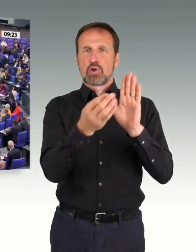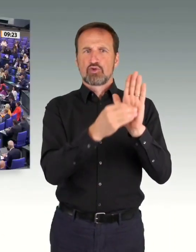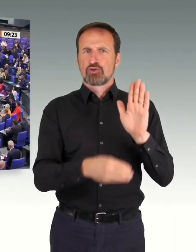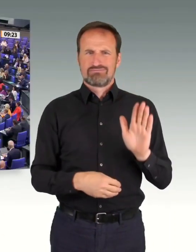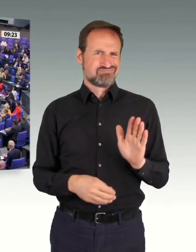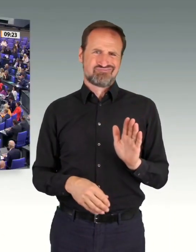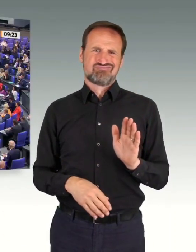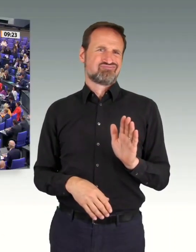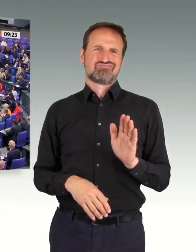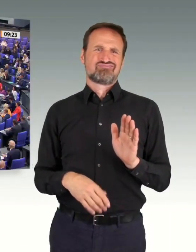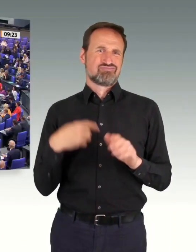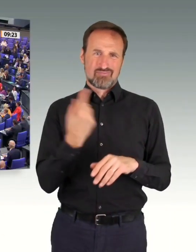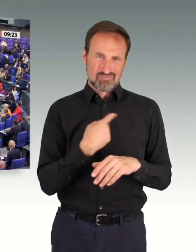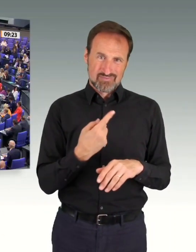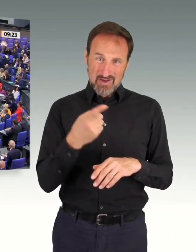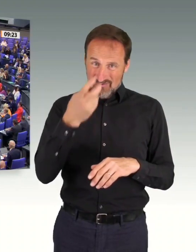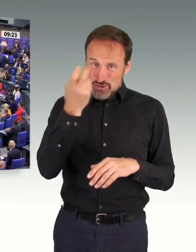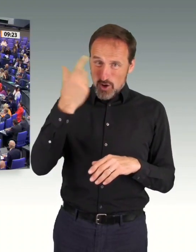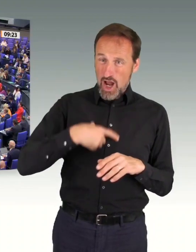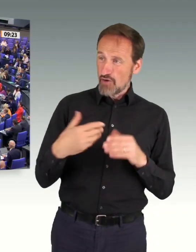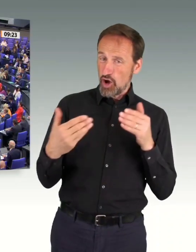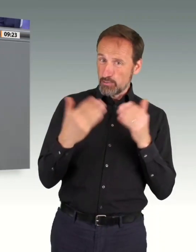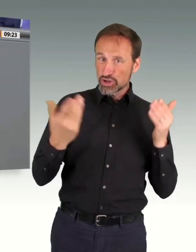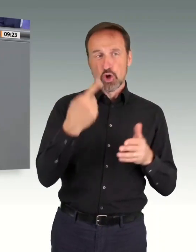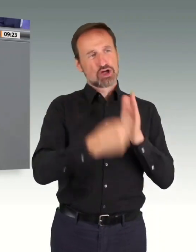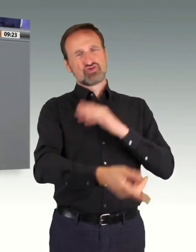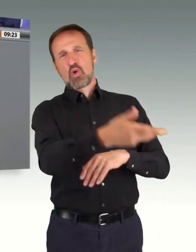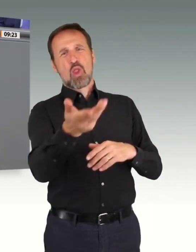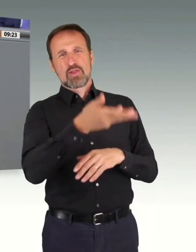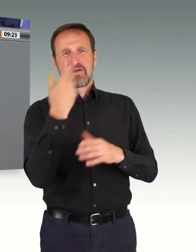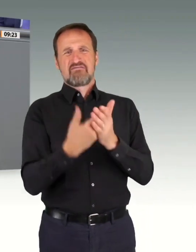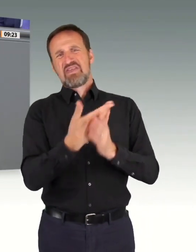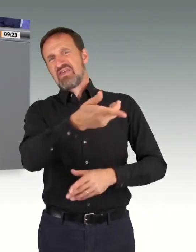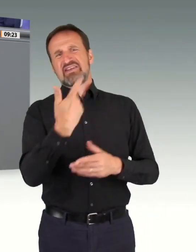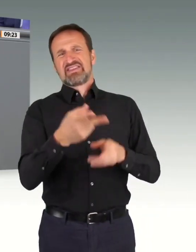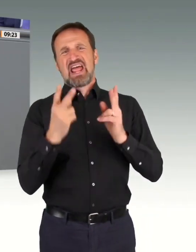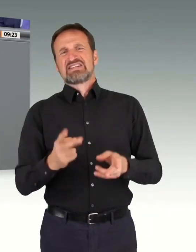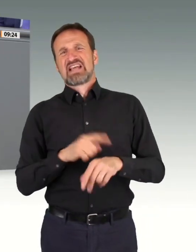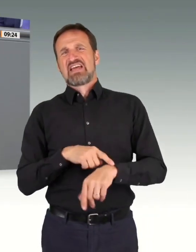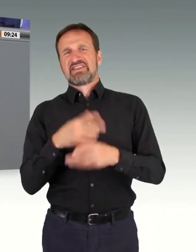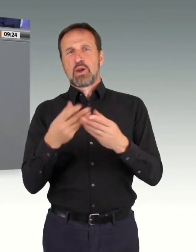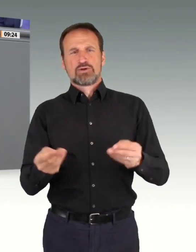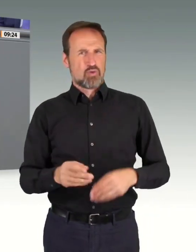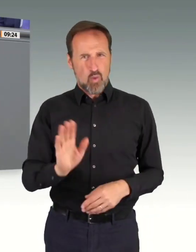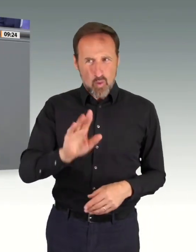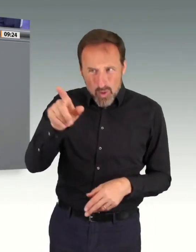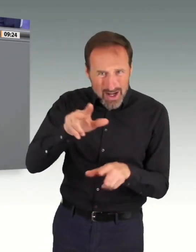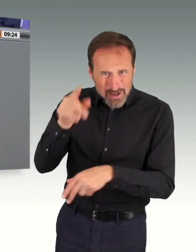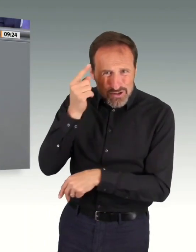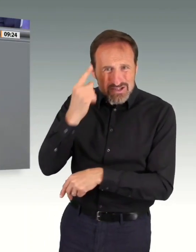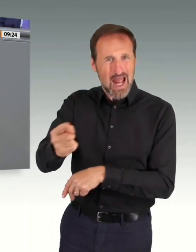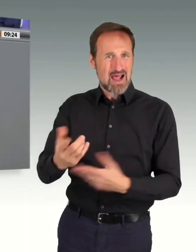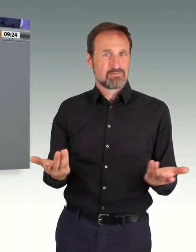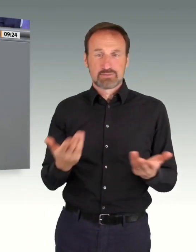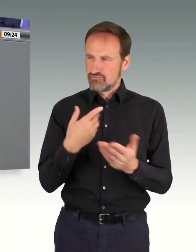das ja mit Mehrheit jetzt durchsetzen. Und darum ist es wichtig, dass wir ein ordentliches Verfahren hier durchführen und dass endlich